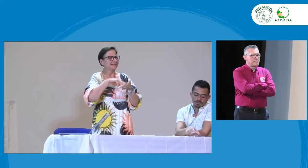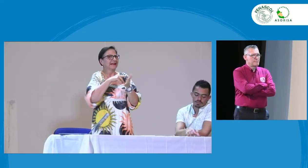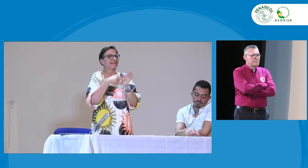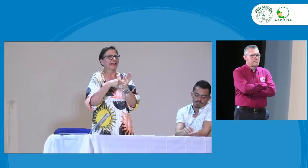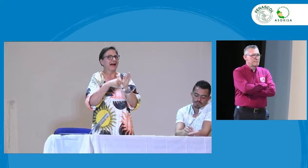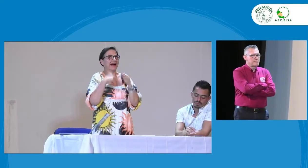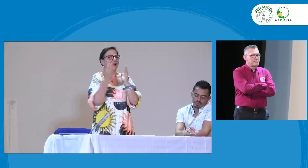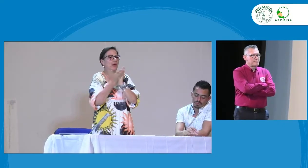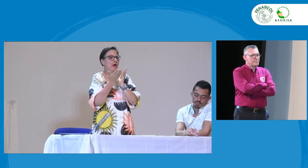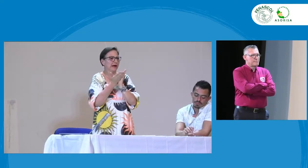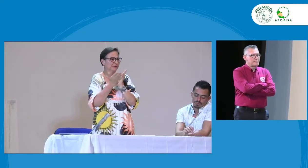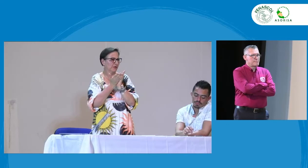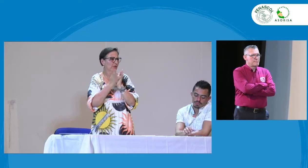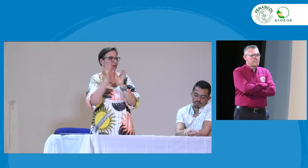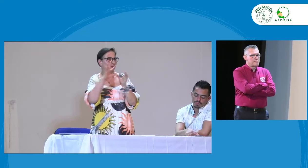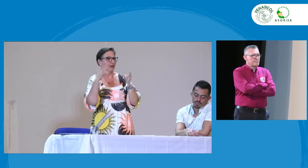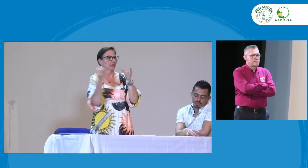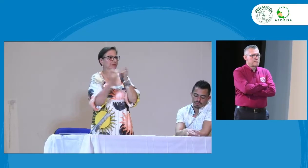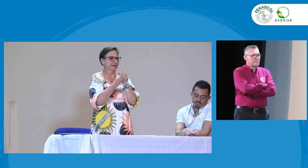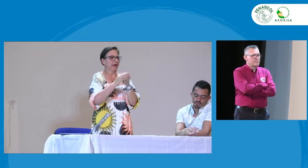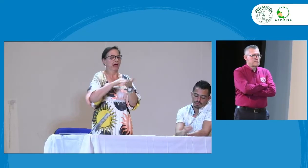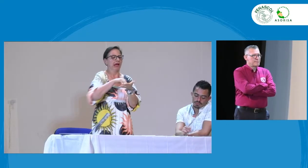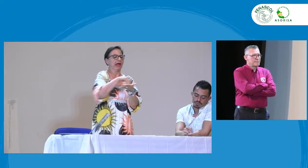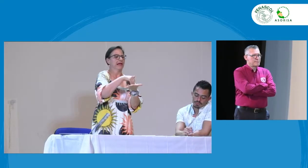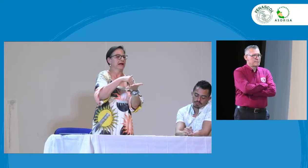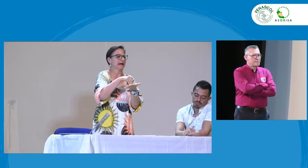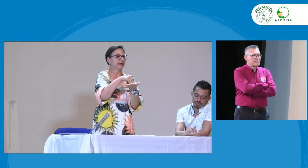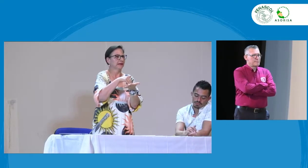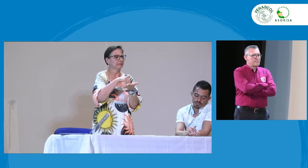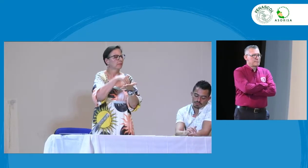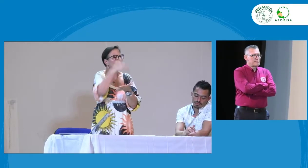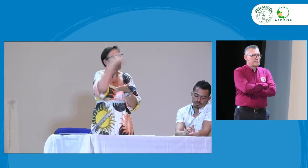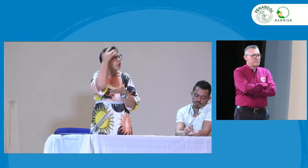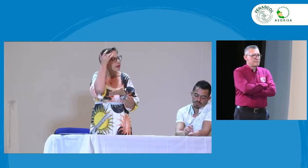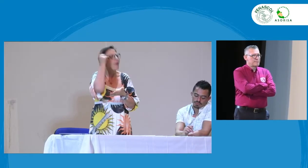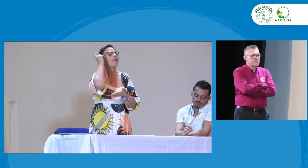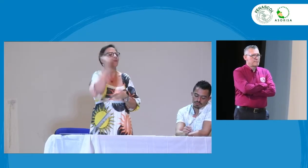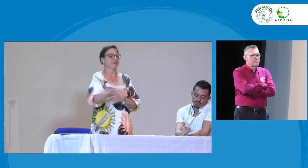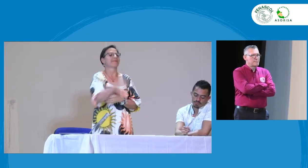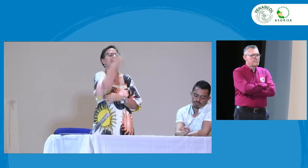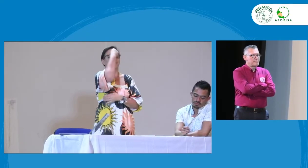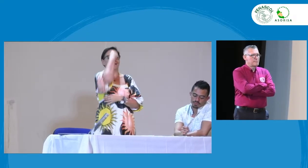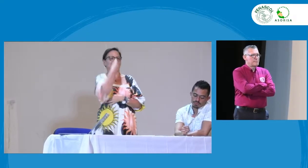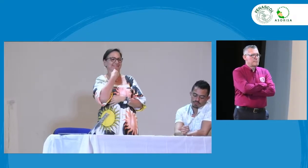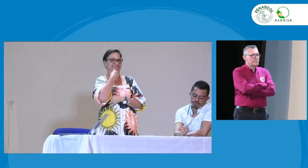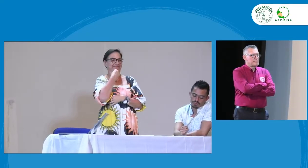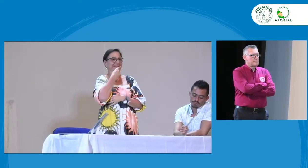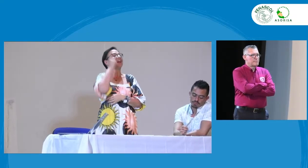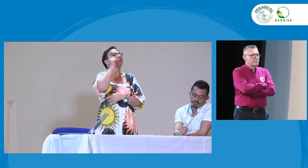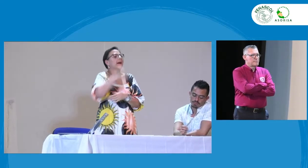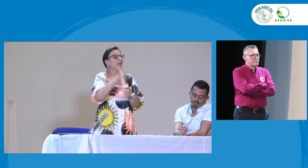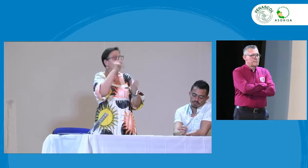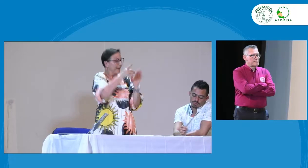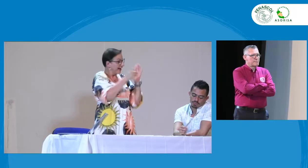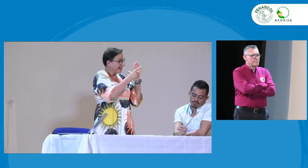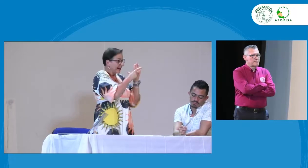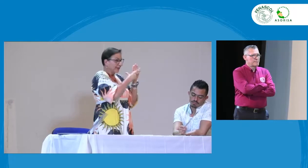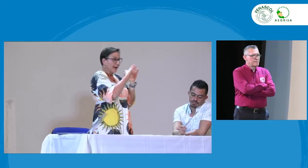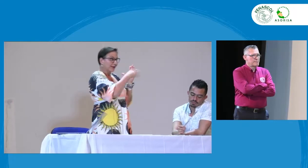reflexiones porque hemos hecho una mirada hacia atrás frente a la educación inclusiva y todavía hay muchas debilidades a